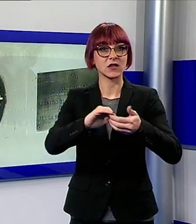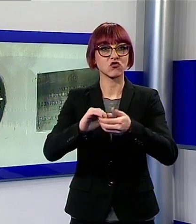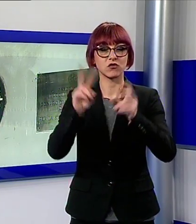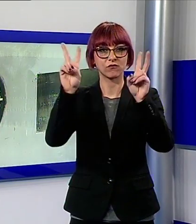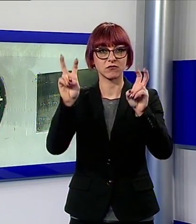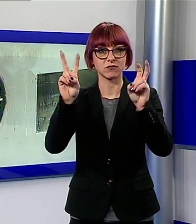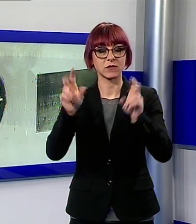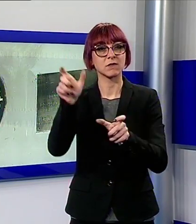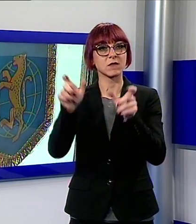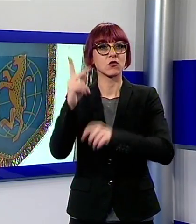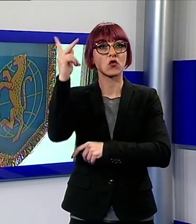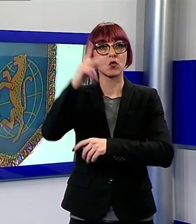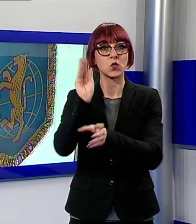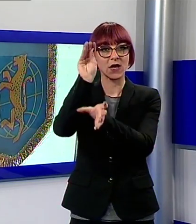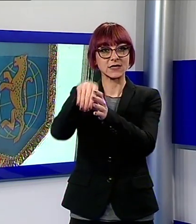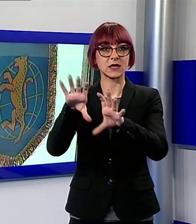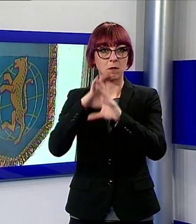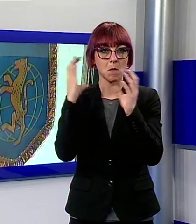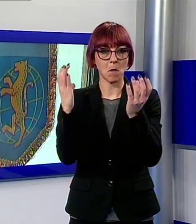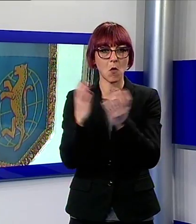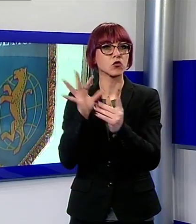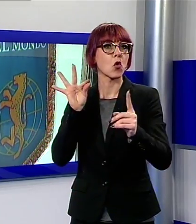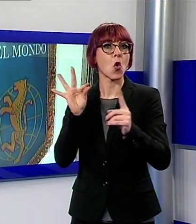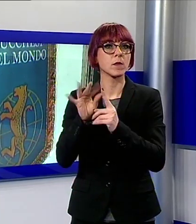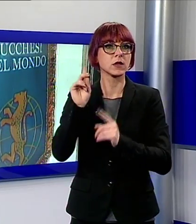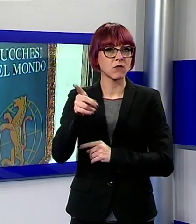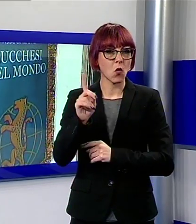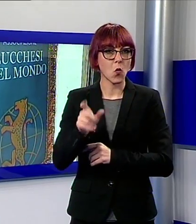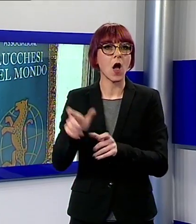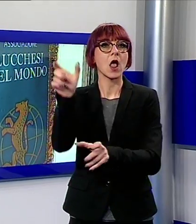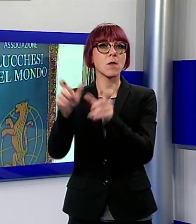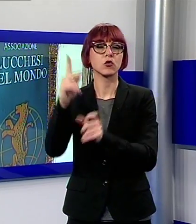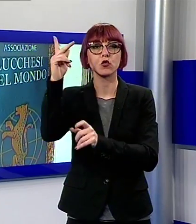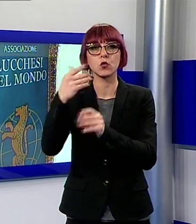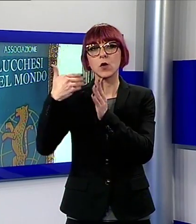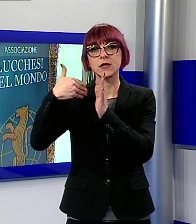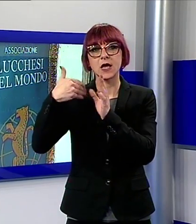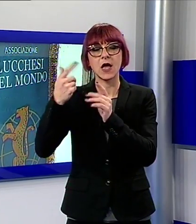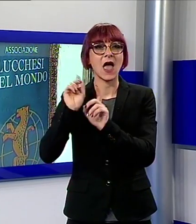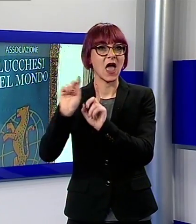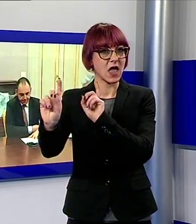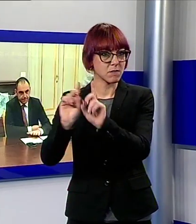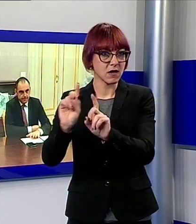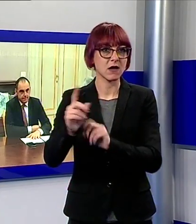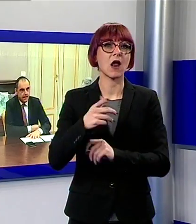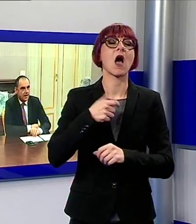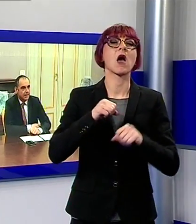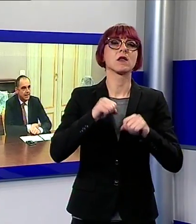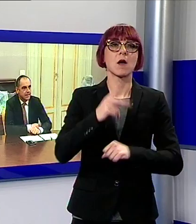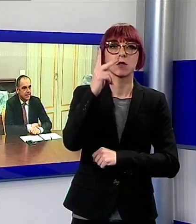cittadini ed enti con l'intento di costruire un ponte di collegamento tra la Lucchesia e le comunità di suoi conterranei all'estero